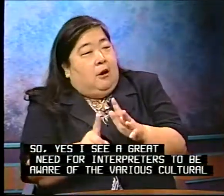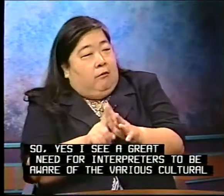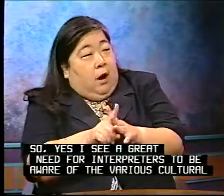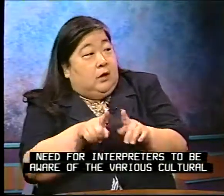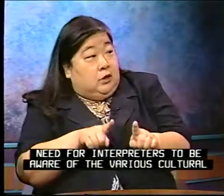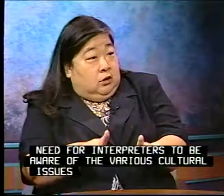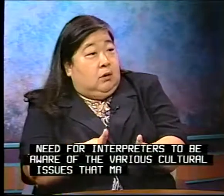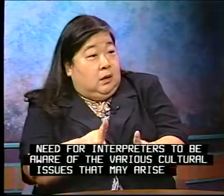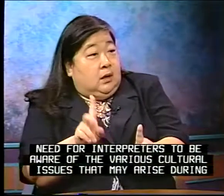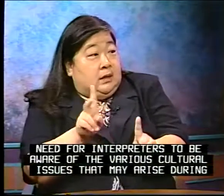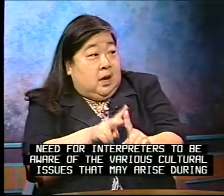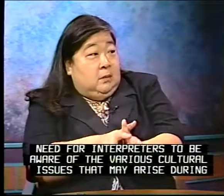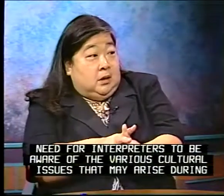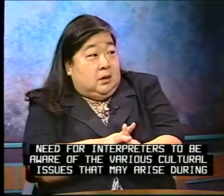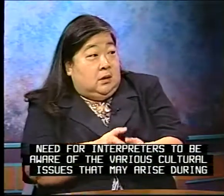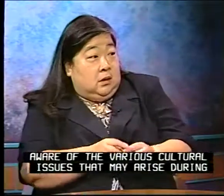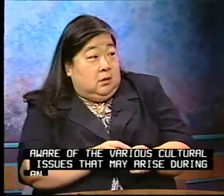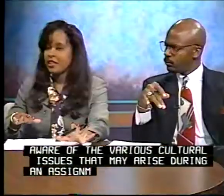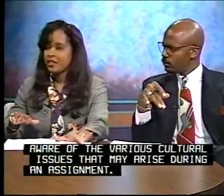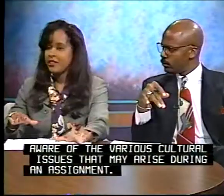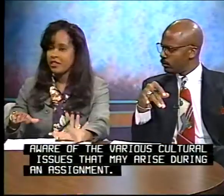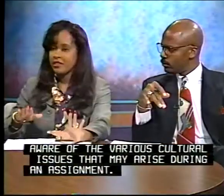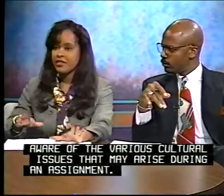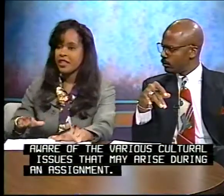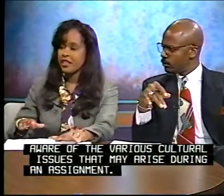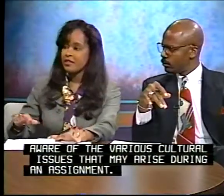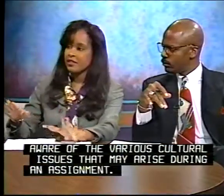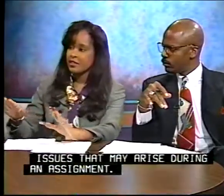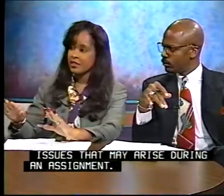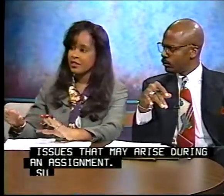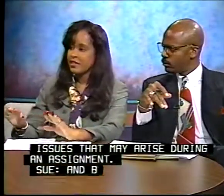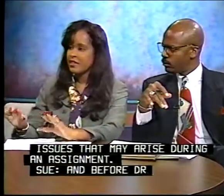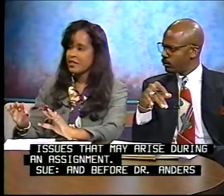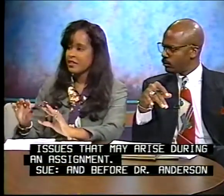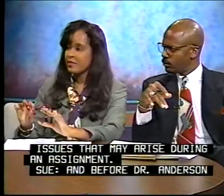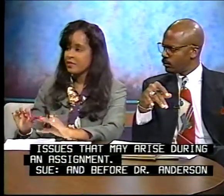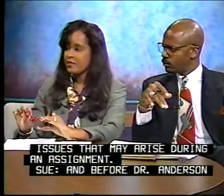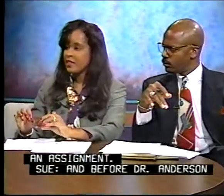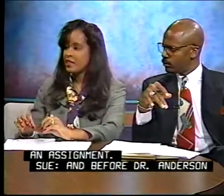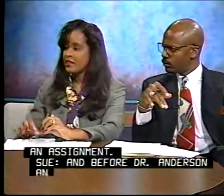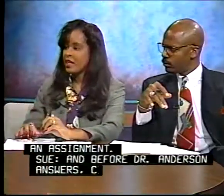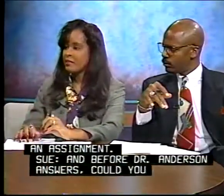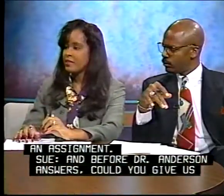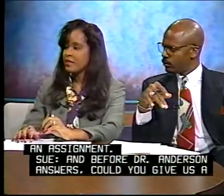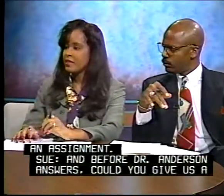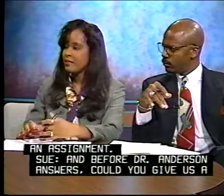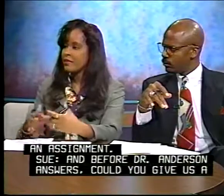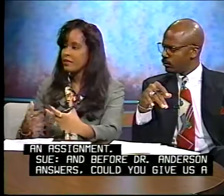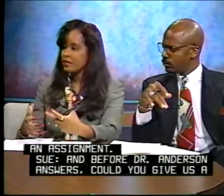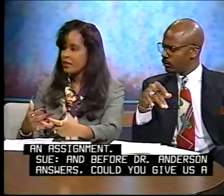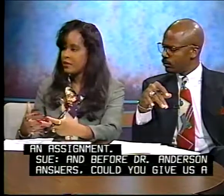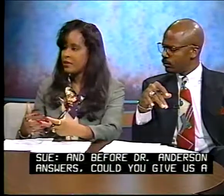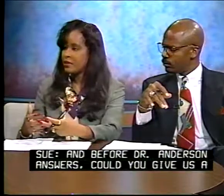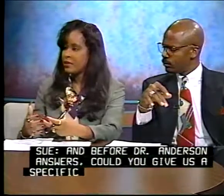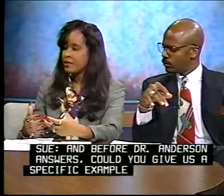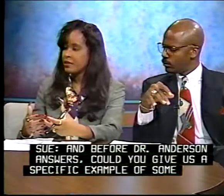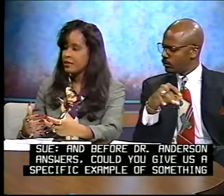arise during an assignment. And before Dr. Anderson answers, could you give us a specific example of something that could come up in an interpreting